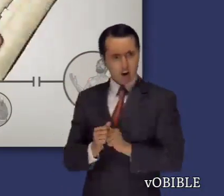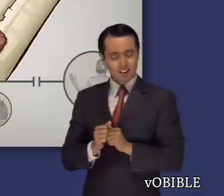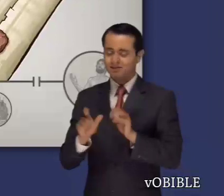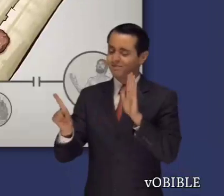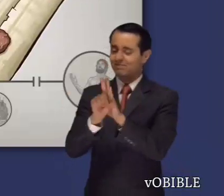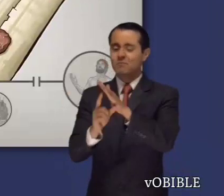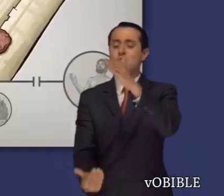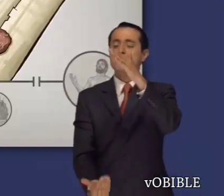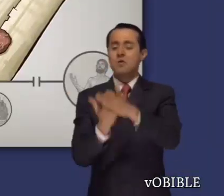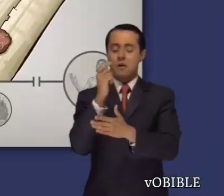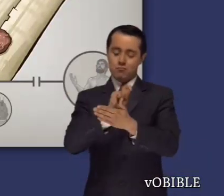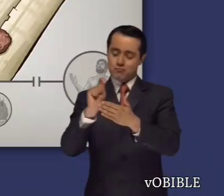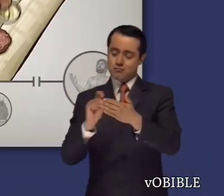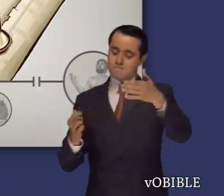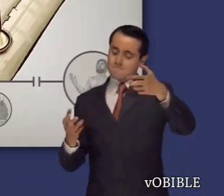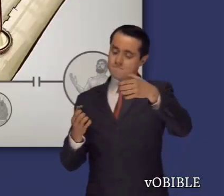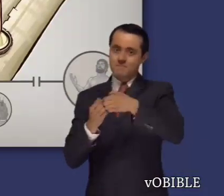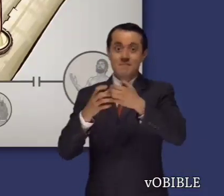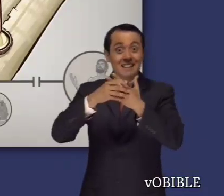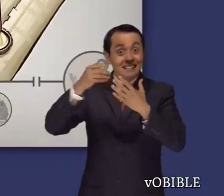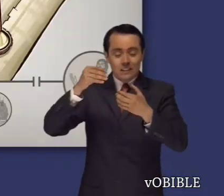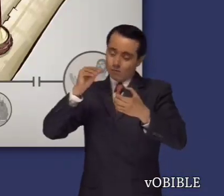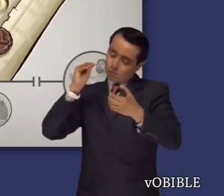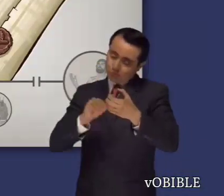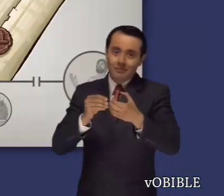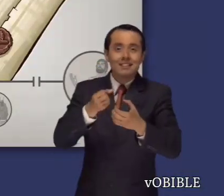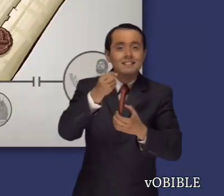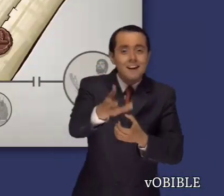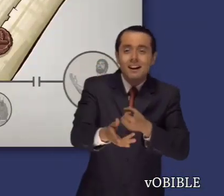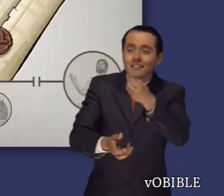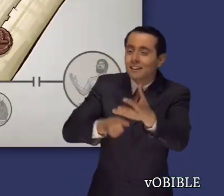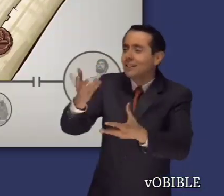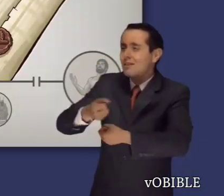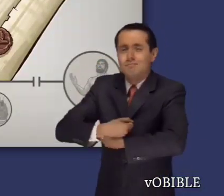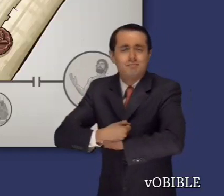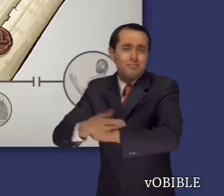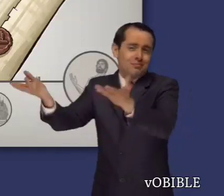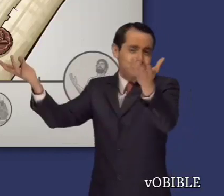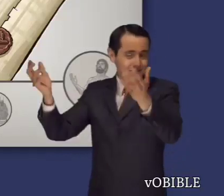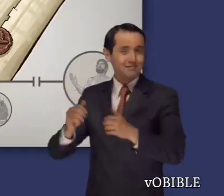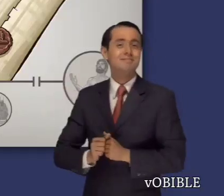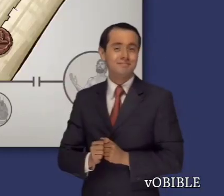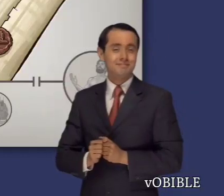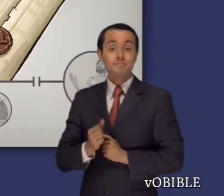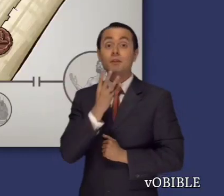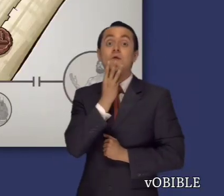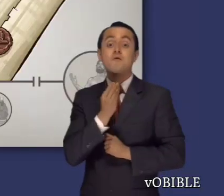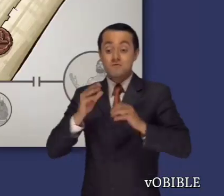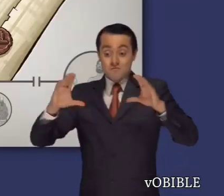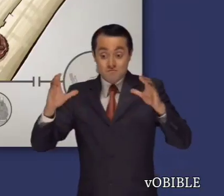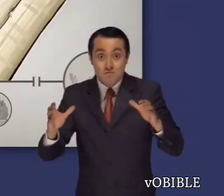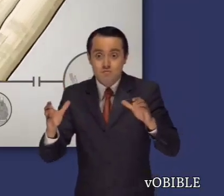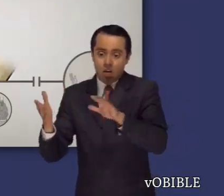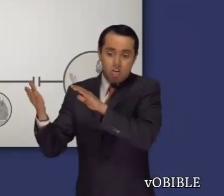Esther y Mardoqueo promulgaron un nuevo decreto, sellado con el anillo del rey, que permitía a los judíos defenderse cuando